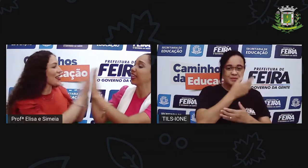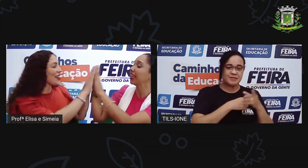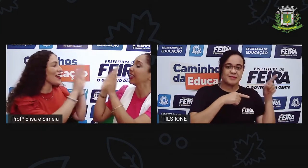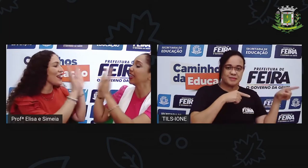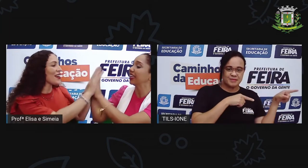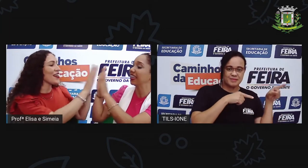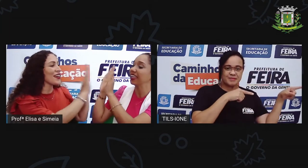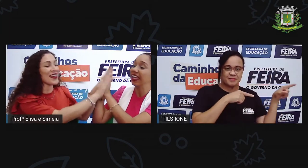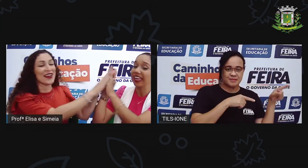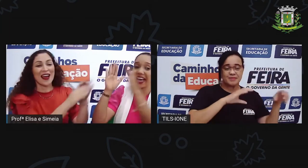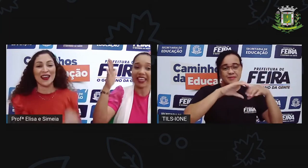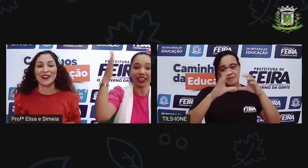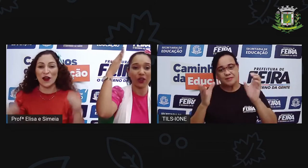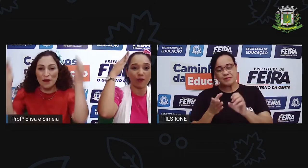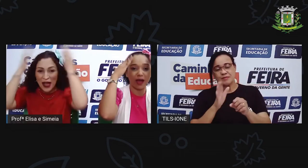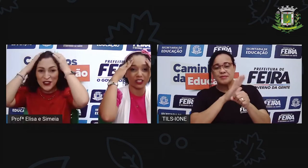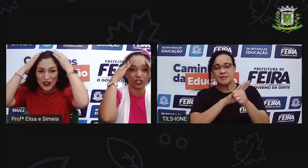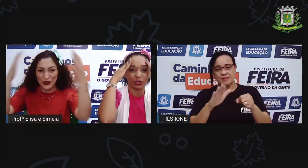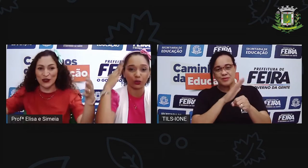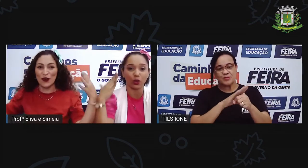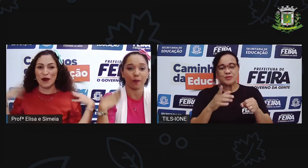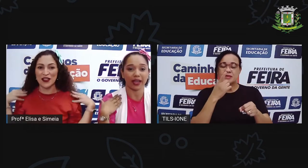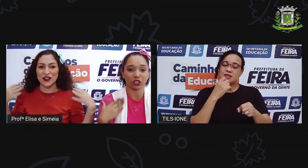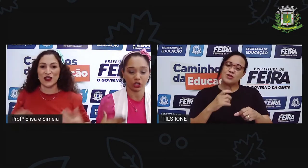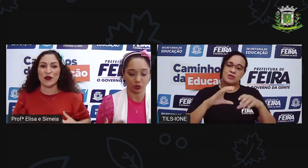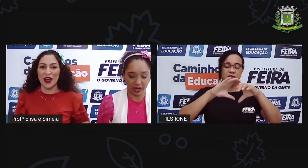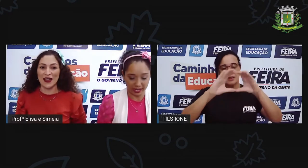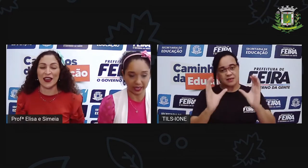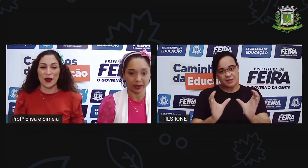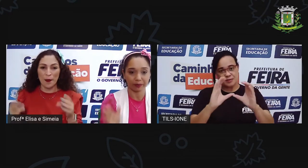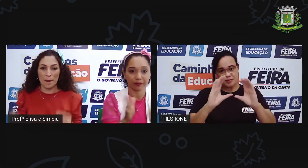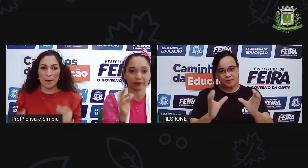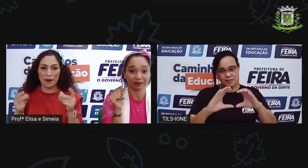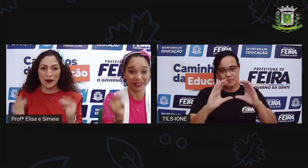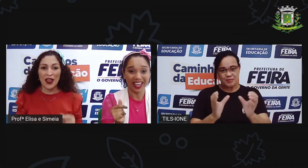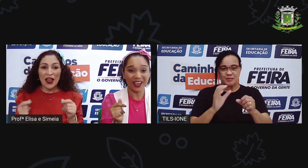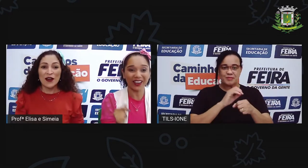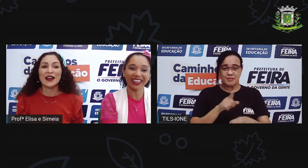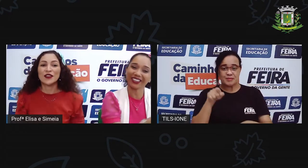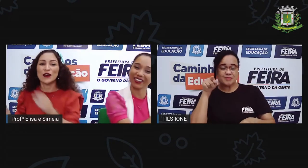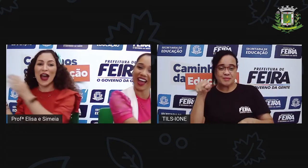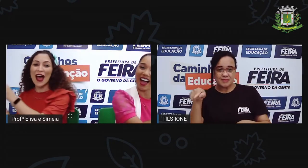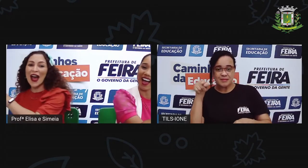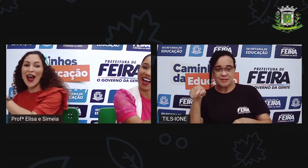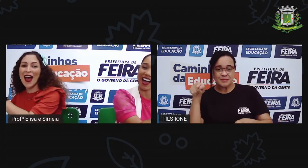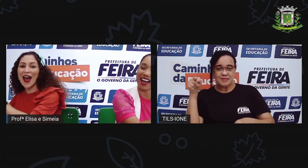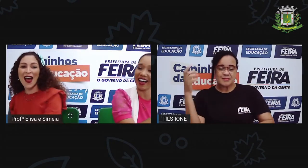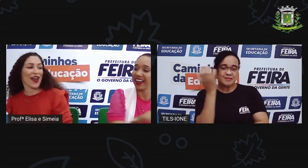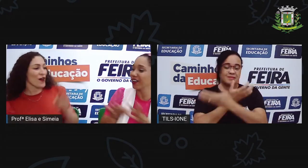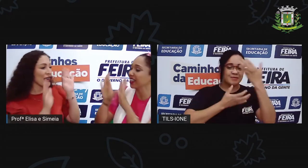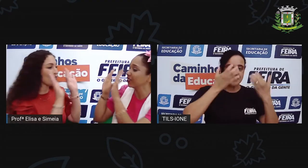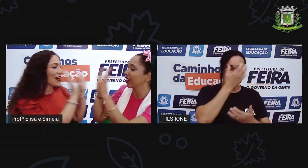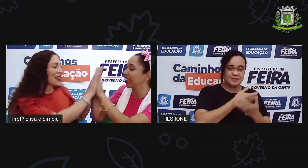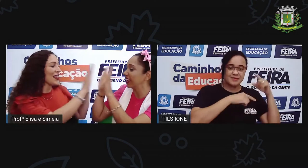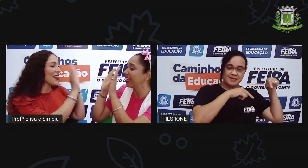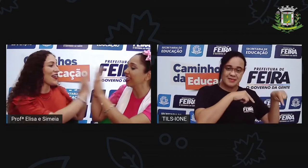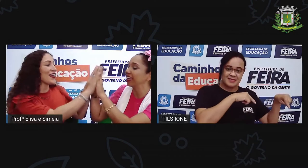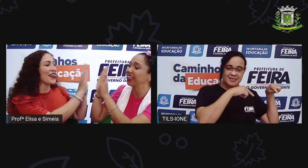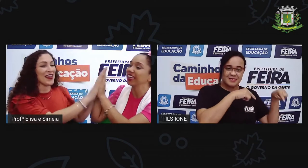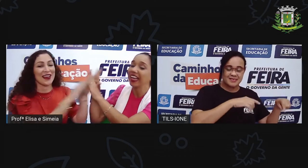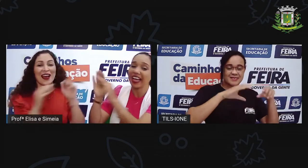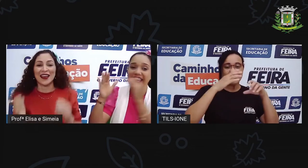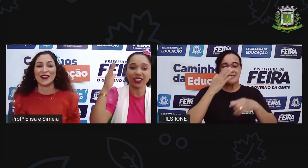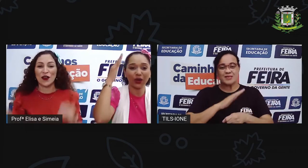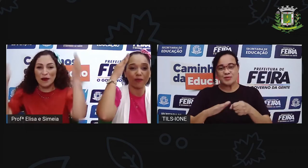canto aqui. Caqui tomate, o tomate, o caqui. Eu canto lá, eu canto aqui.